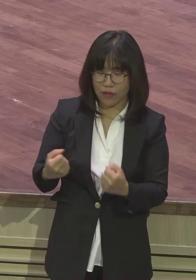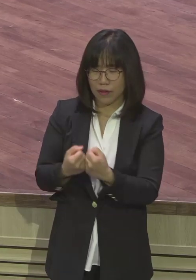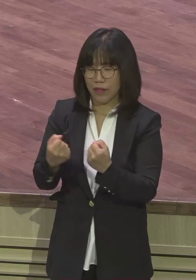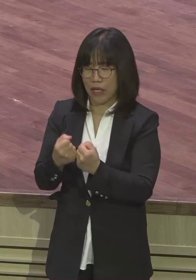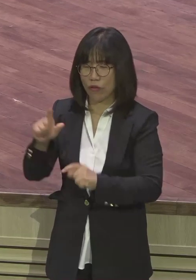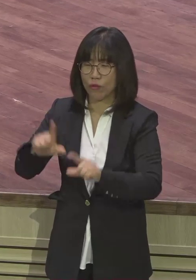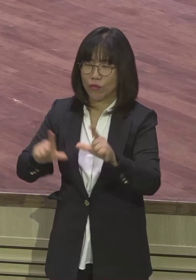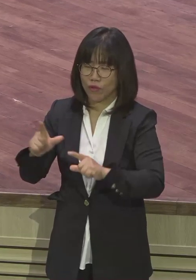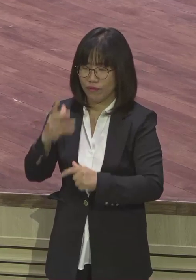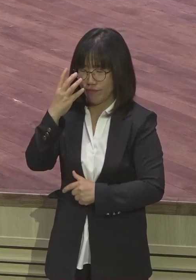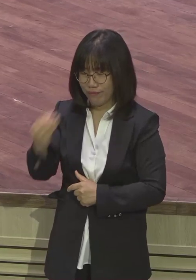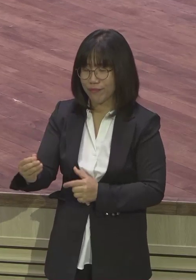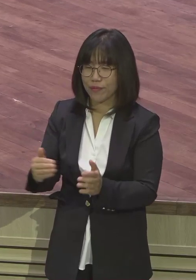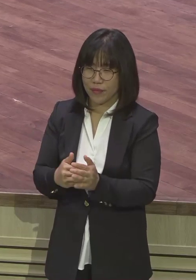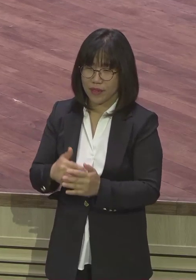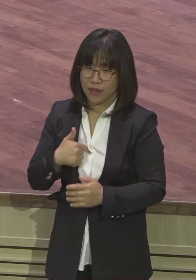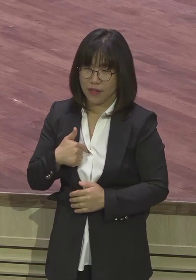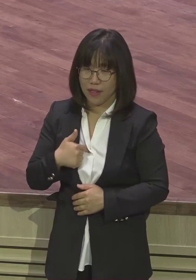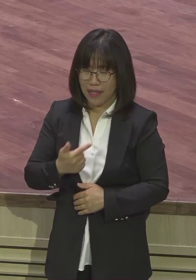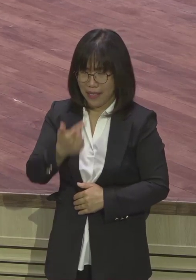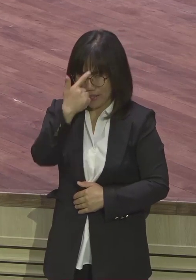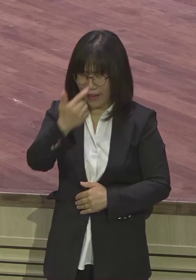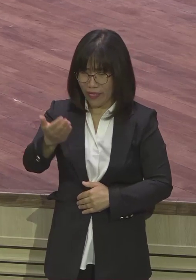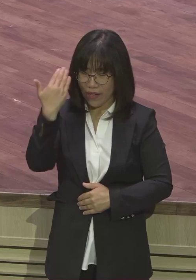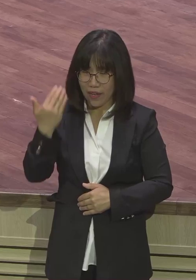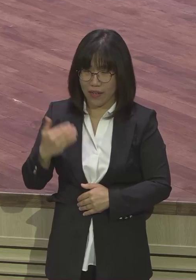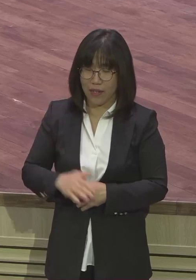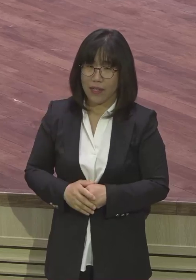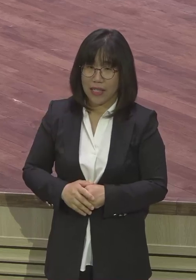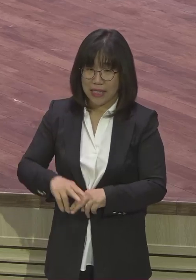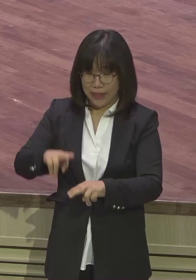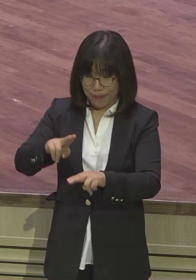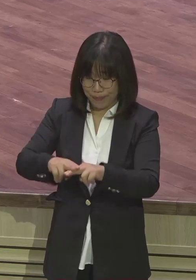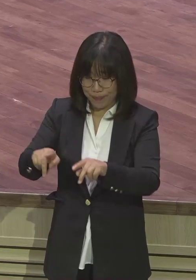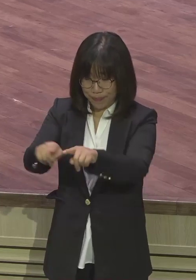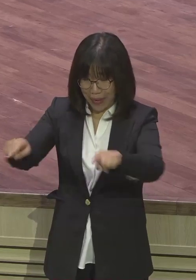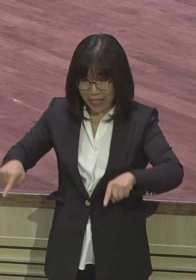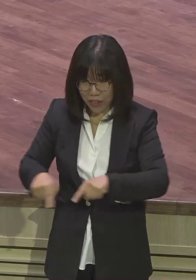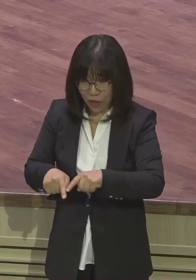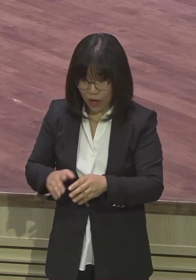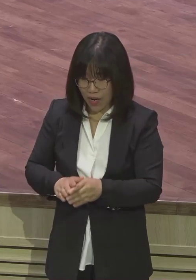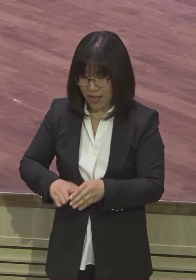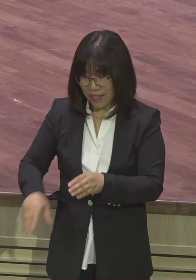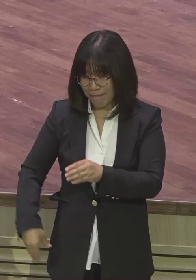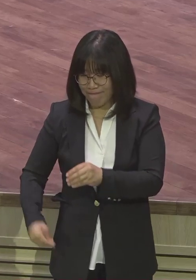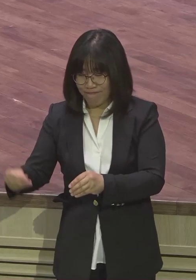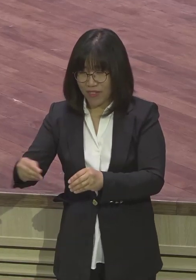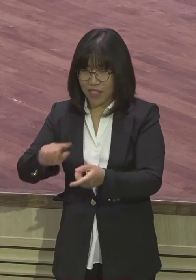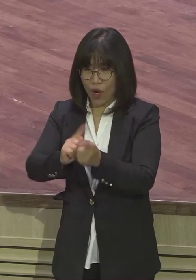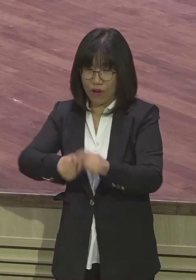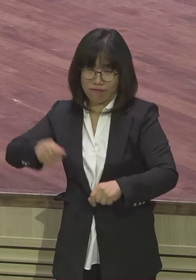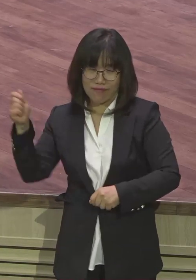장로님 그때는 방석이에요. 의자 신발 벗고 들어가기 때문에 방석에다 갈래야다. 방석 서로 던지면서 싸우고.